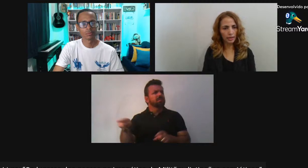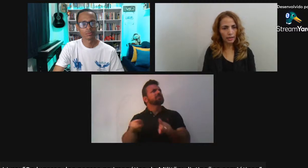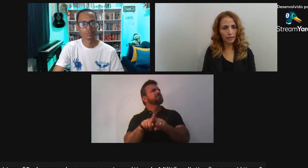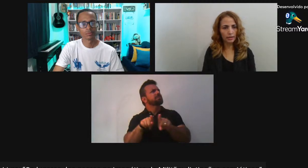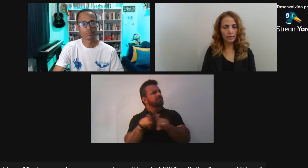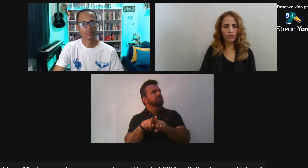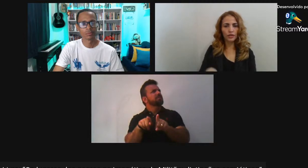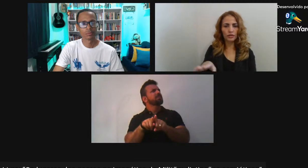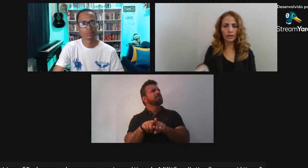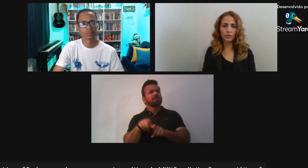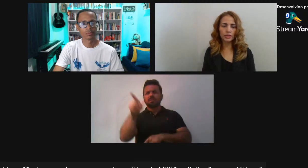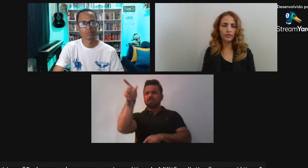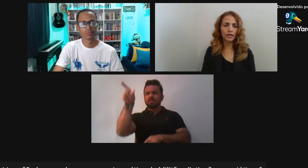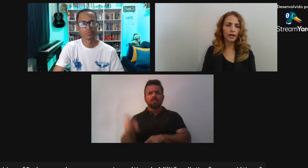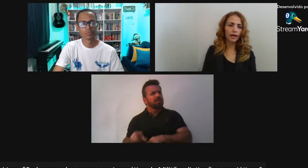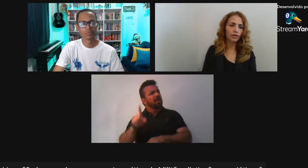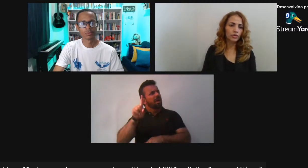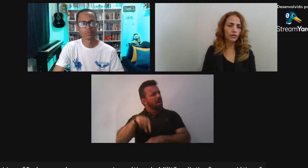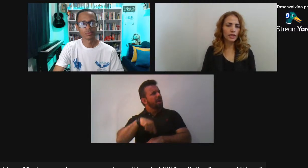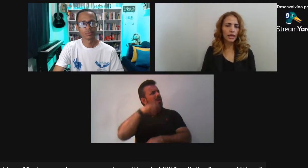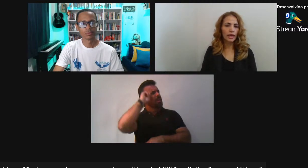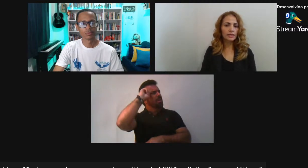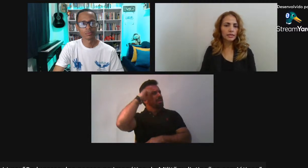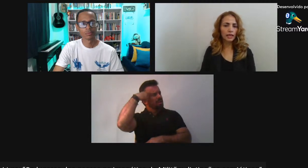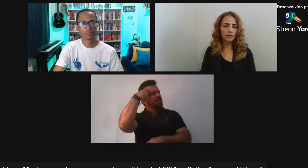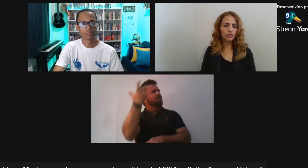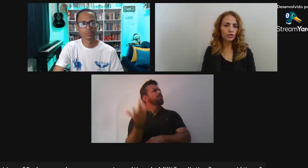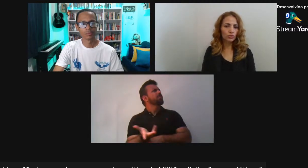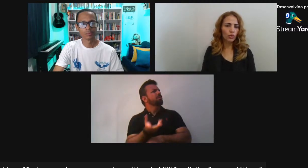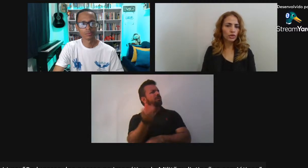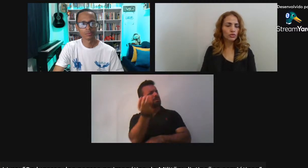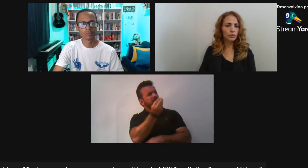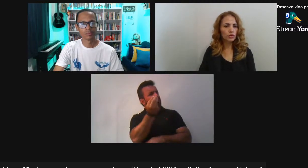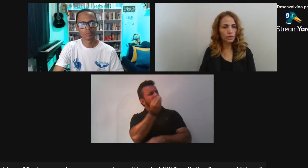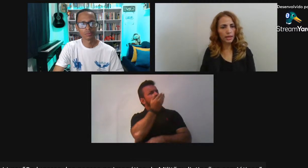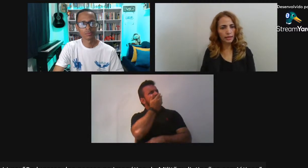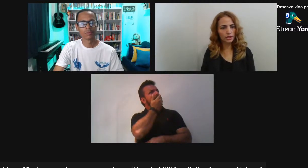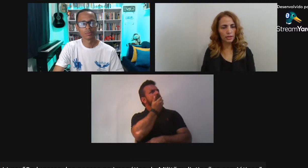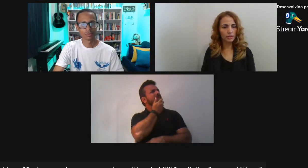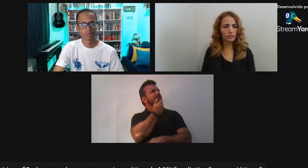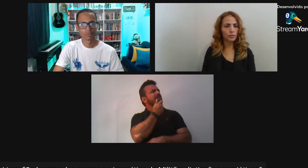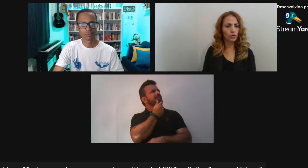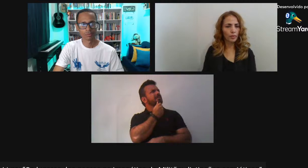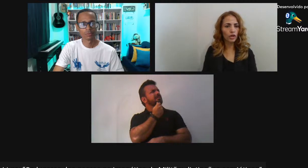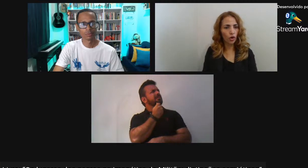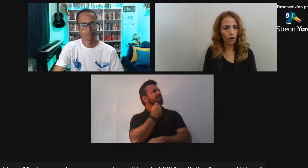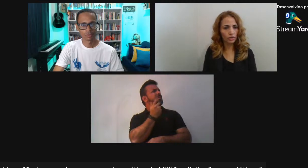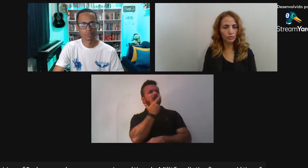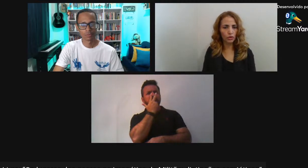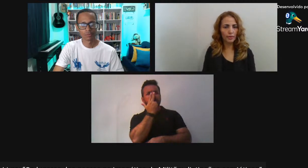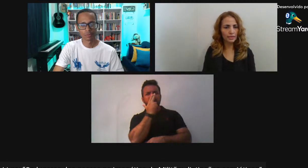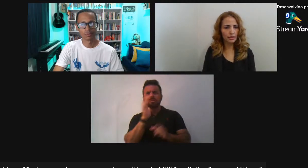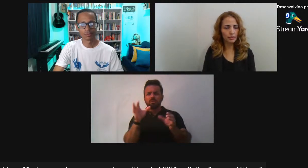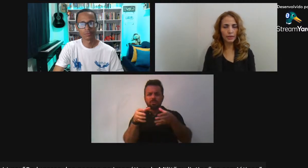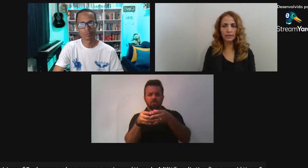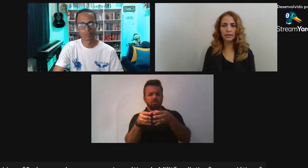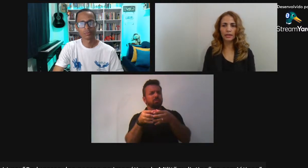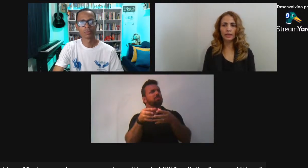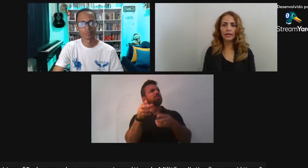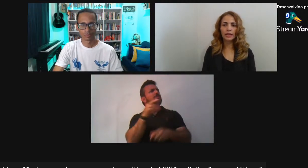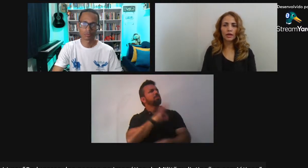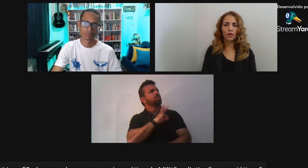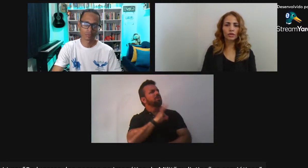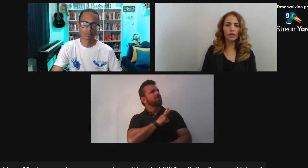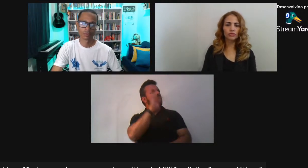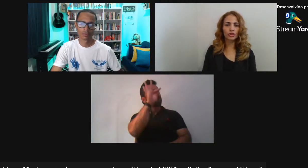polícia militar Talvez da polícia federal Talvez esses tenham tido Outras oportunidades Um pouco melhores Um pouco mais amplas